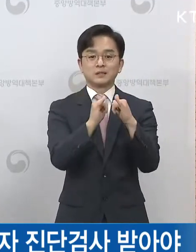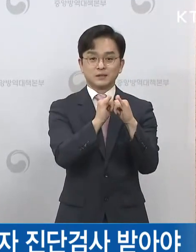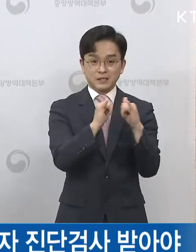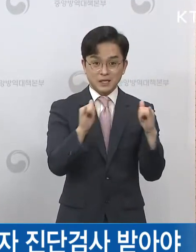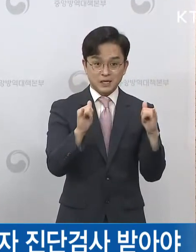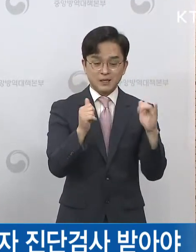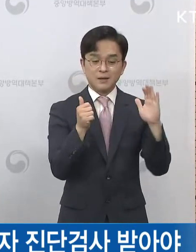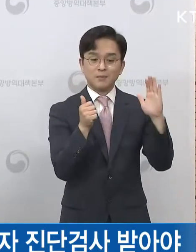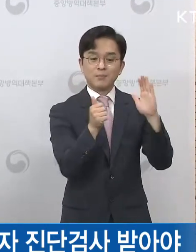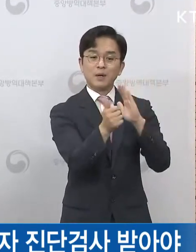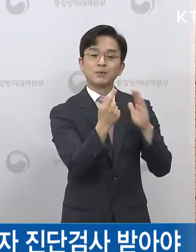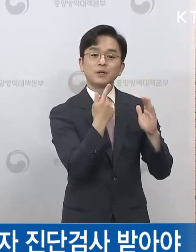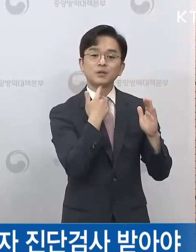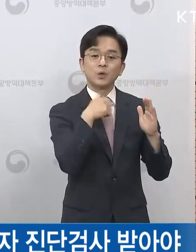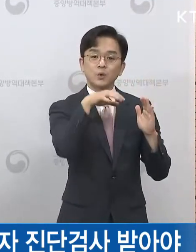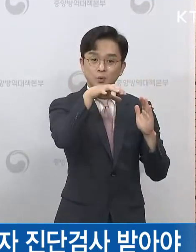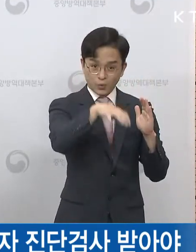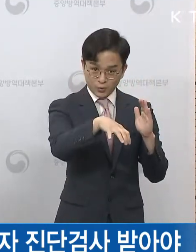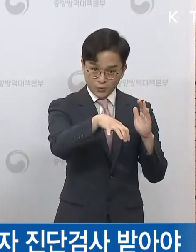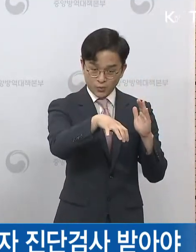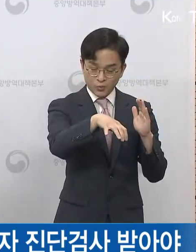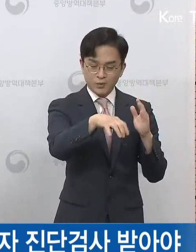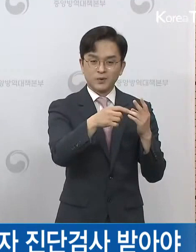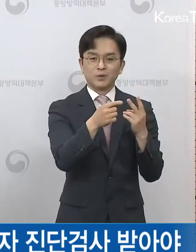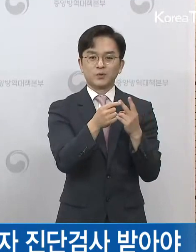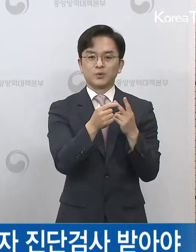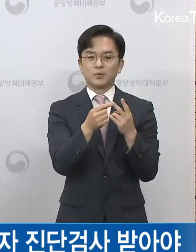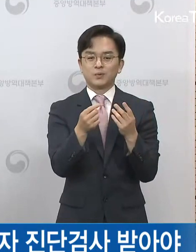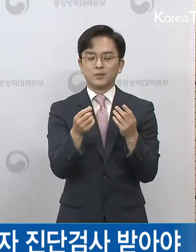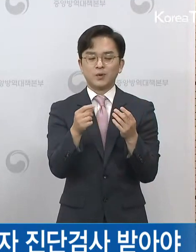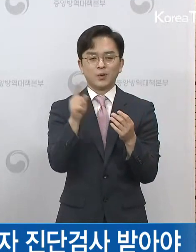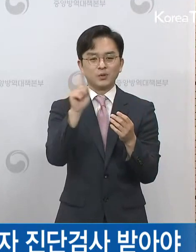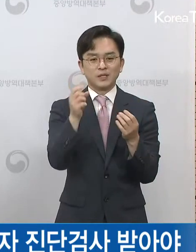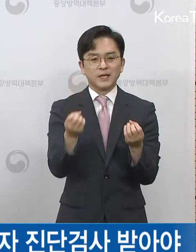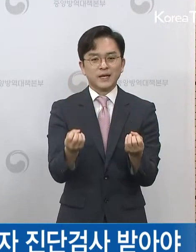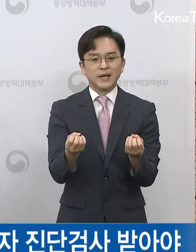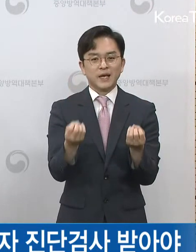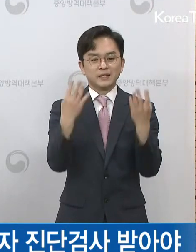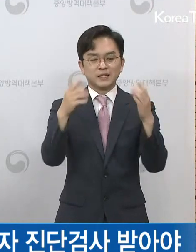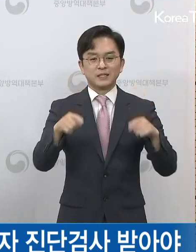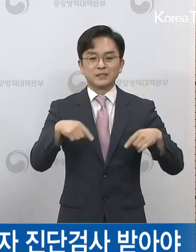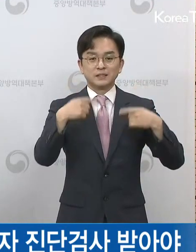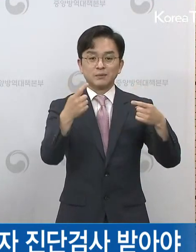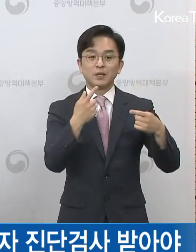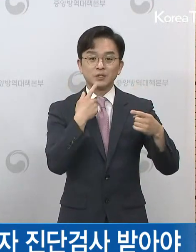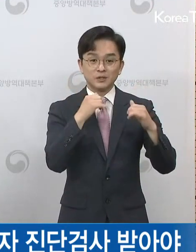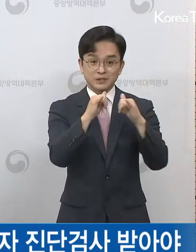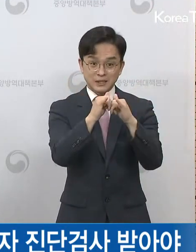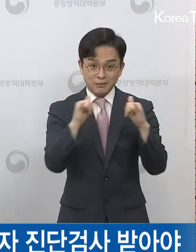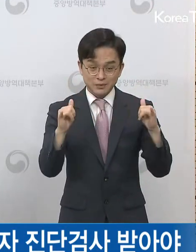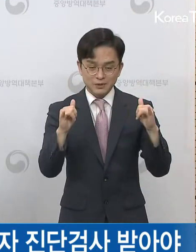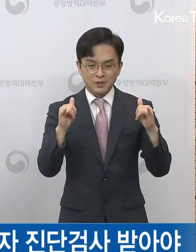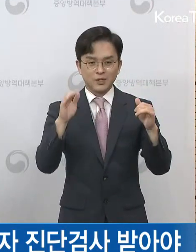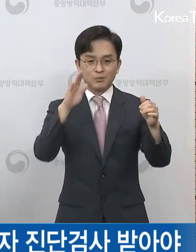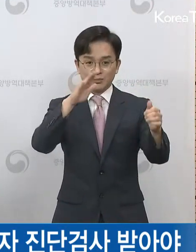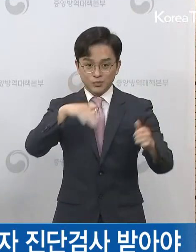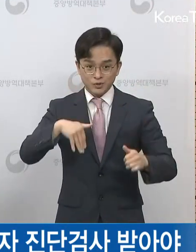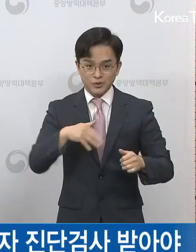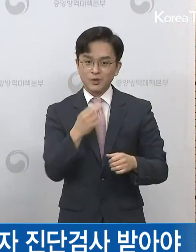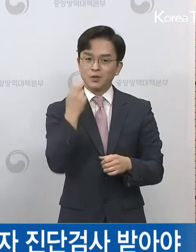다중이용시설 이용자 및 행사에 참여한 참여자들에 대한 일제검사를 실시하고 있습니다.